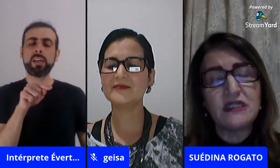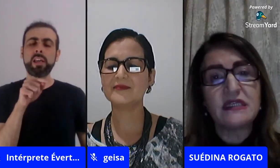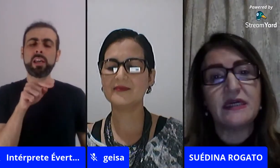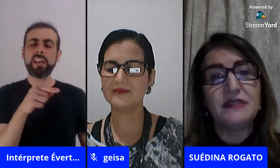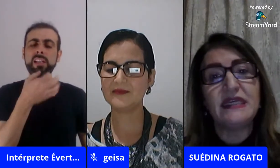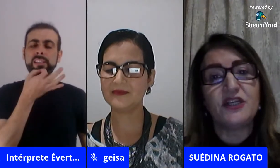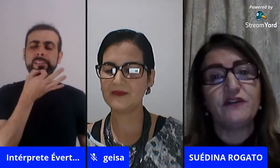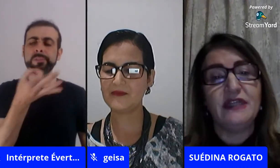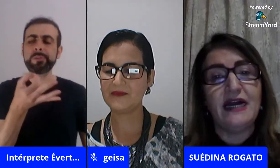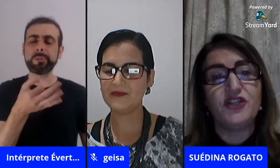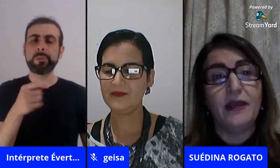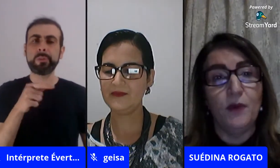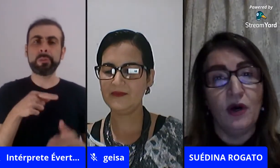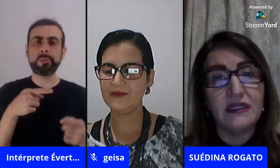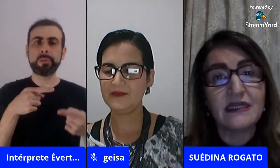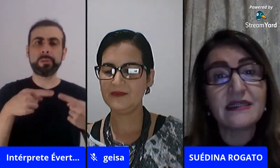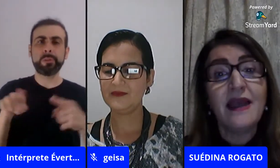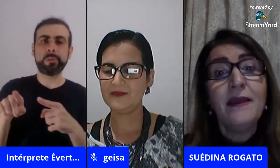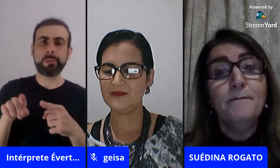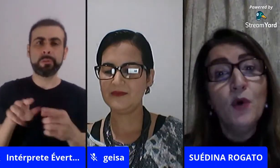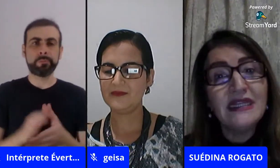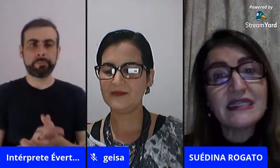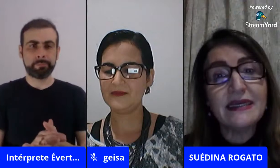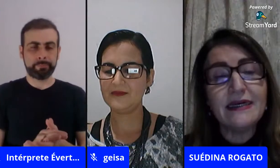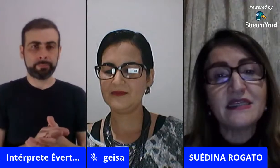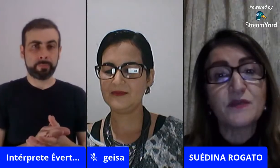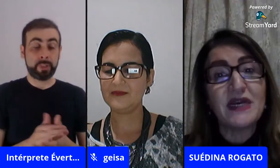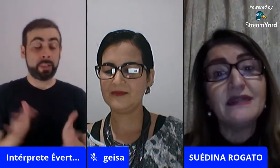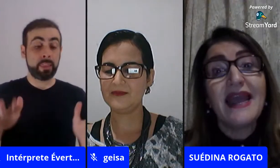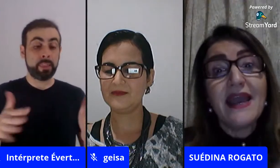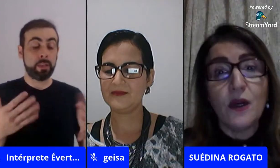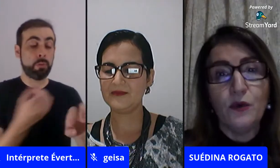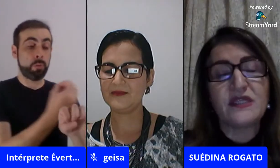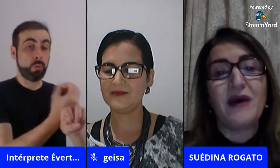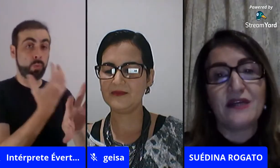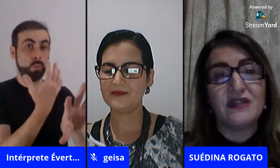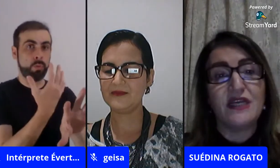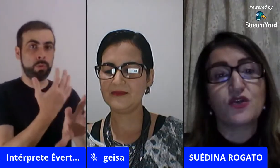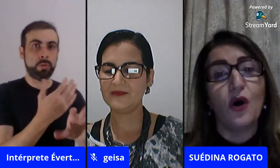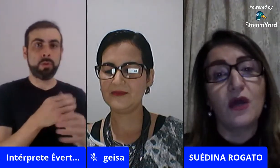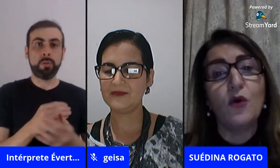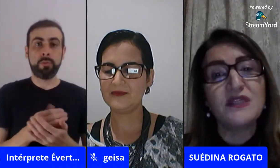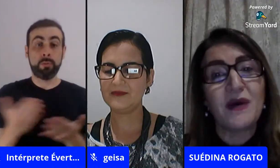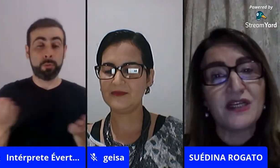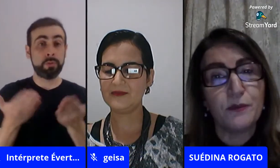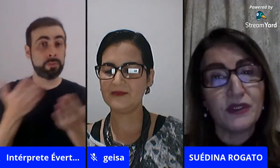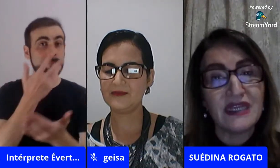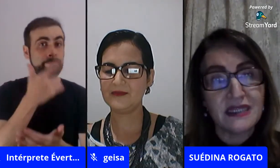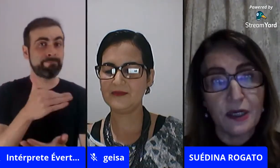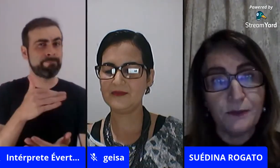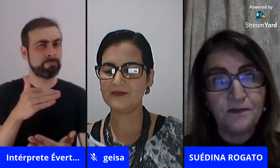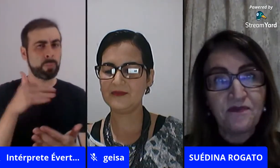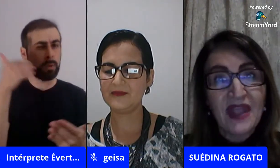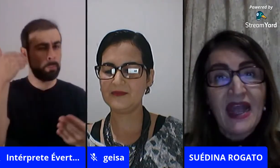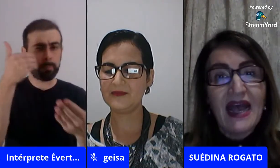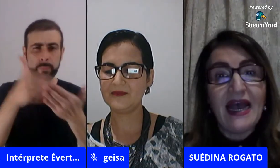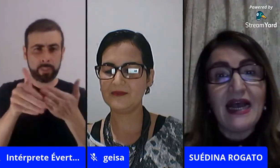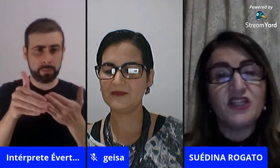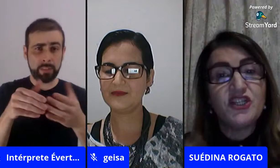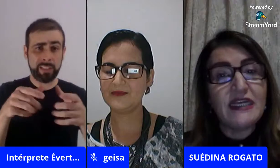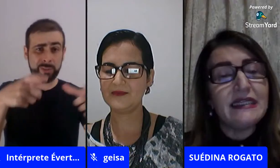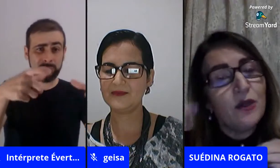nesse momento que nós estamos em atividade remota, muitas crianças perderam o espaço da escola como espaço de proteção.